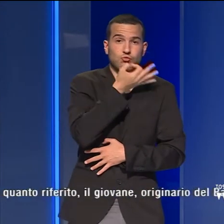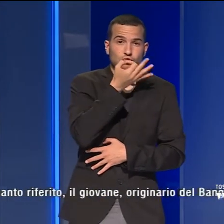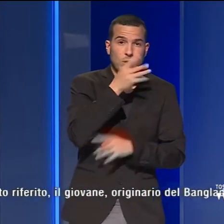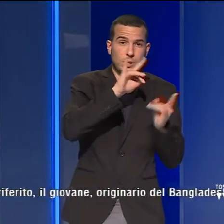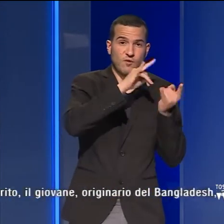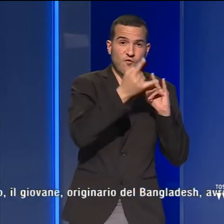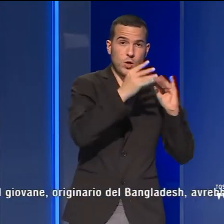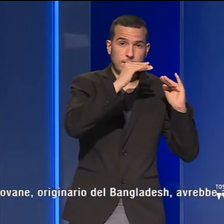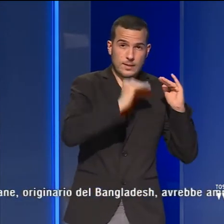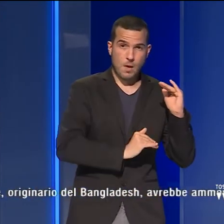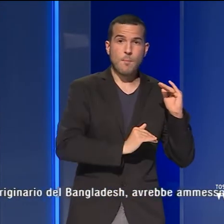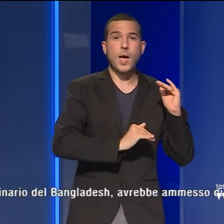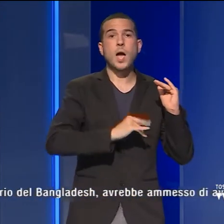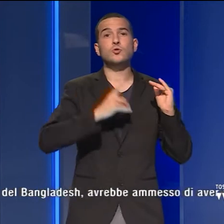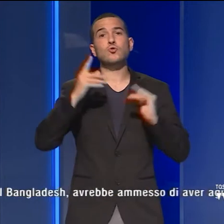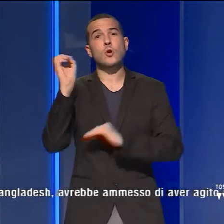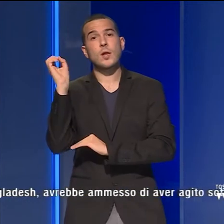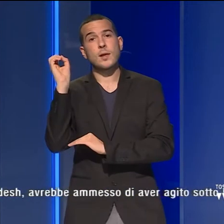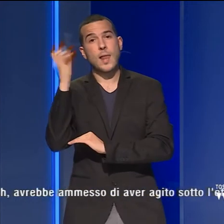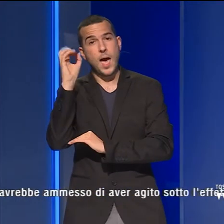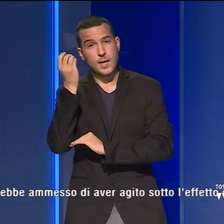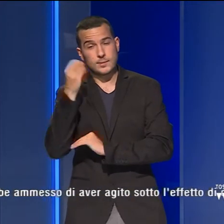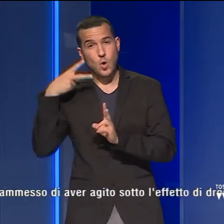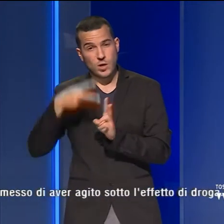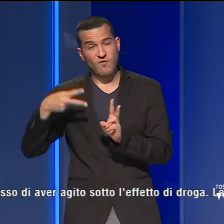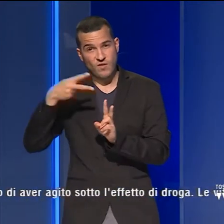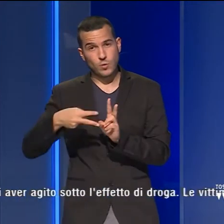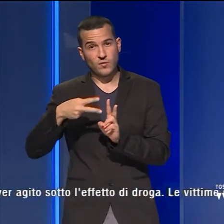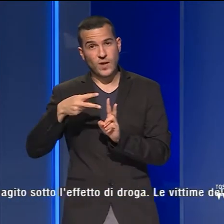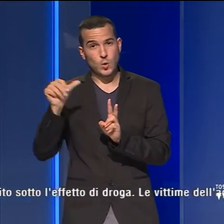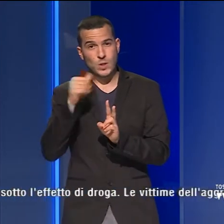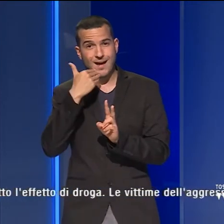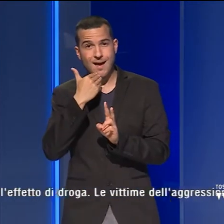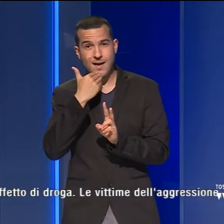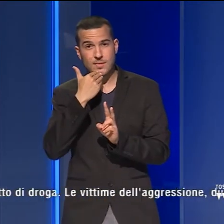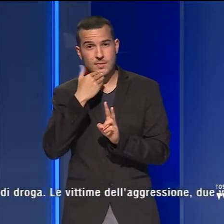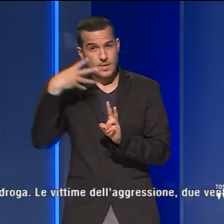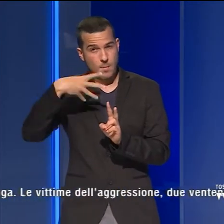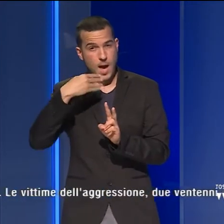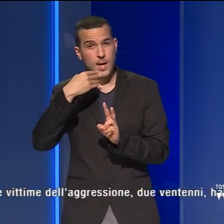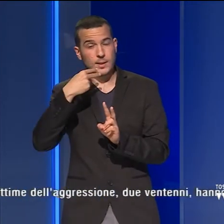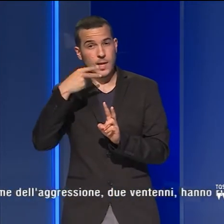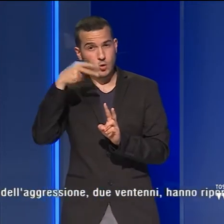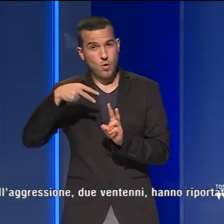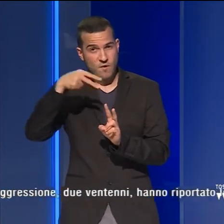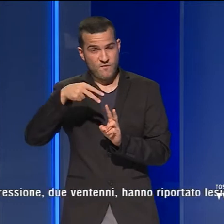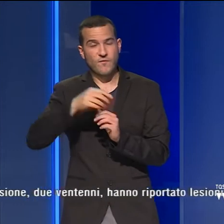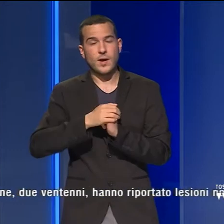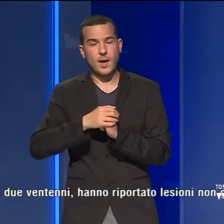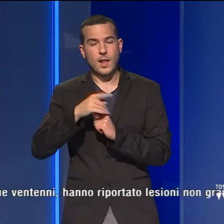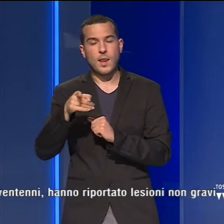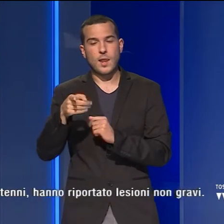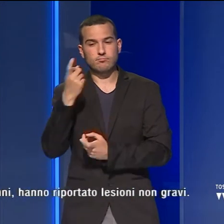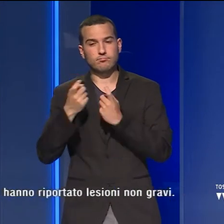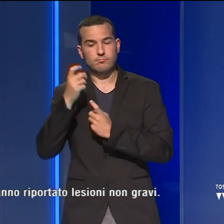Fortezza d'Abbasso e la stazione ferroviaria di Santa Maria Novella. Il giovane originario del Bangladesh